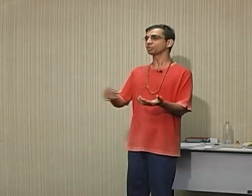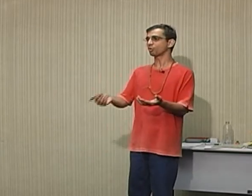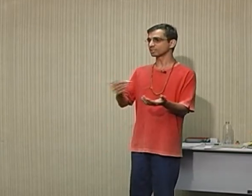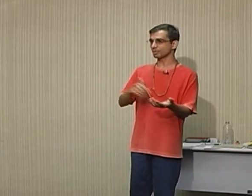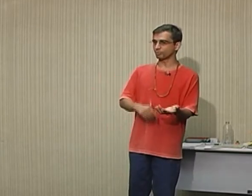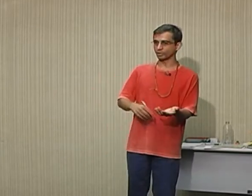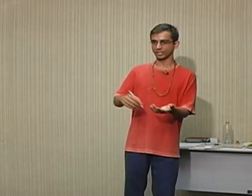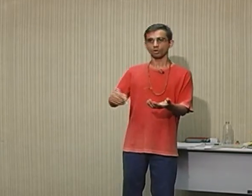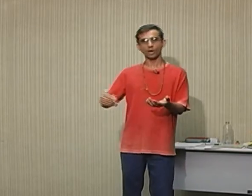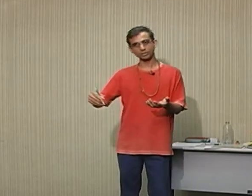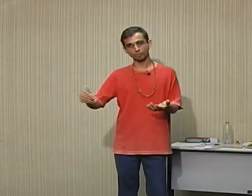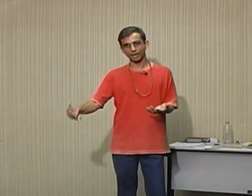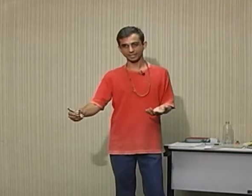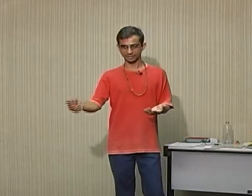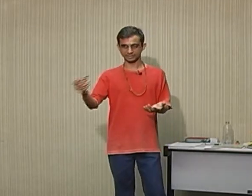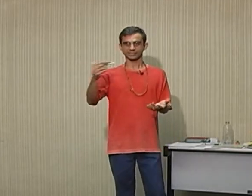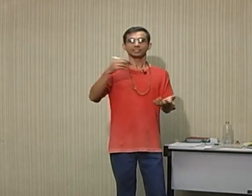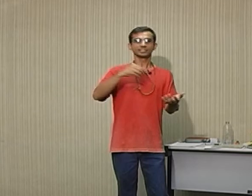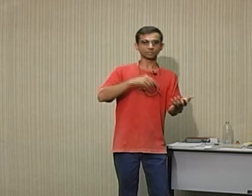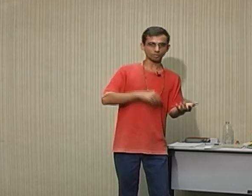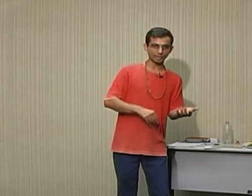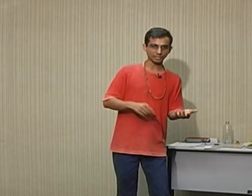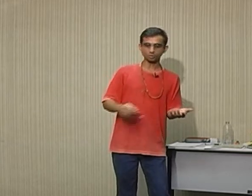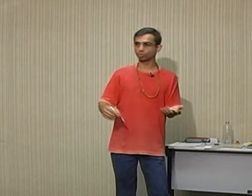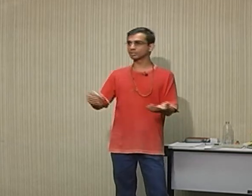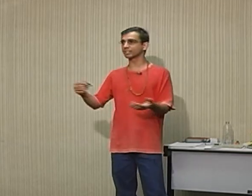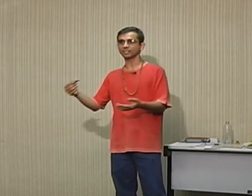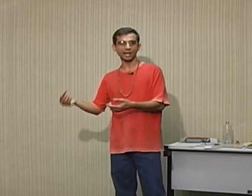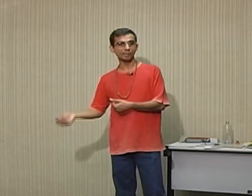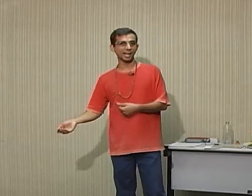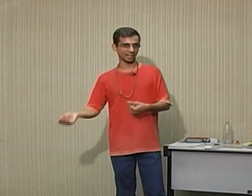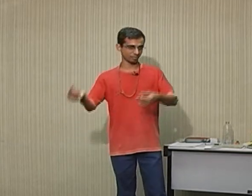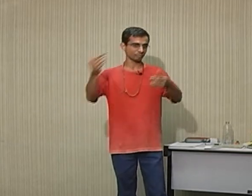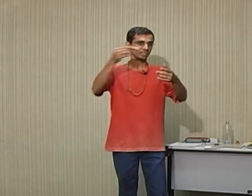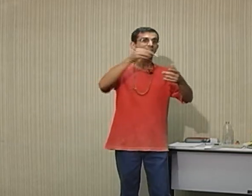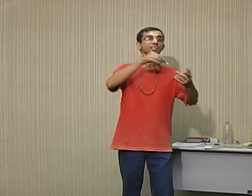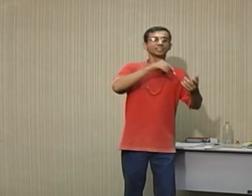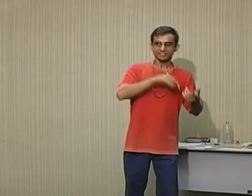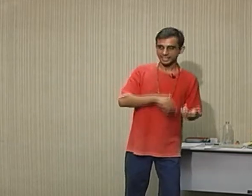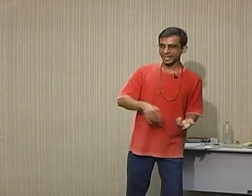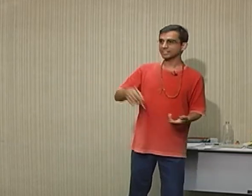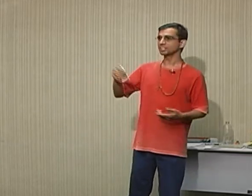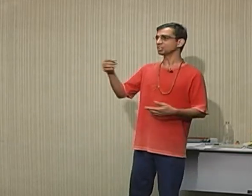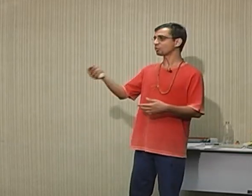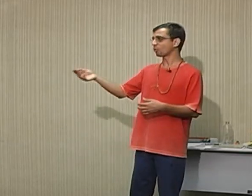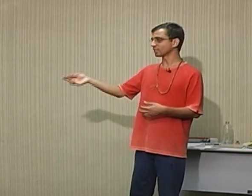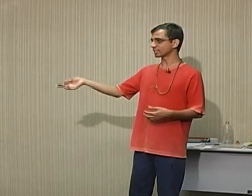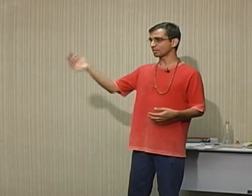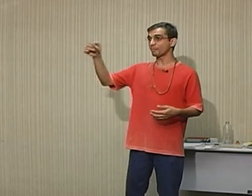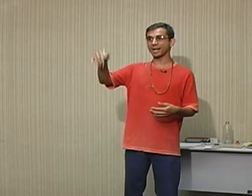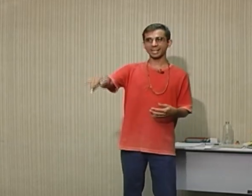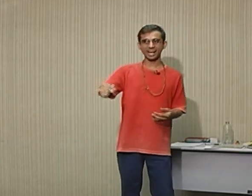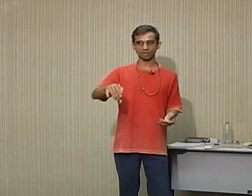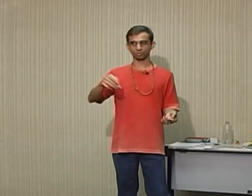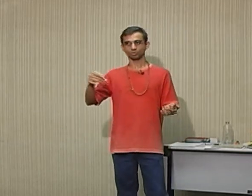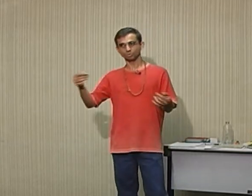encontra boi, quatro patas. Centopeia, escuta, amarra. Segue, encontra macaco, duas